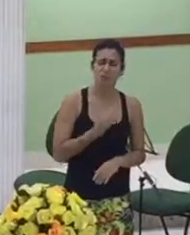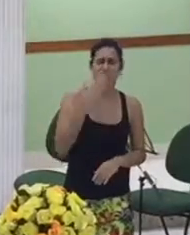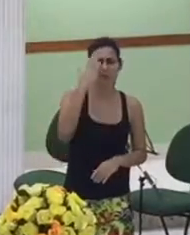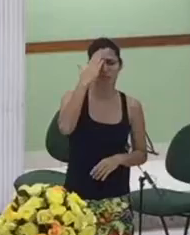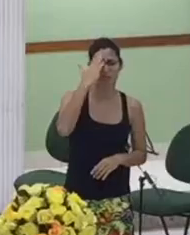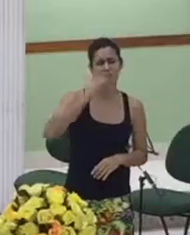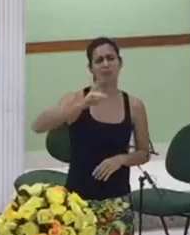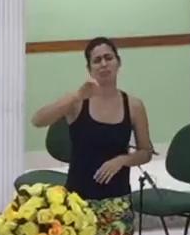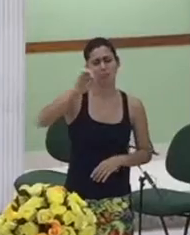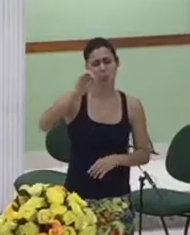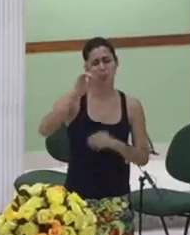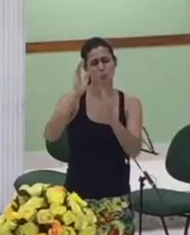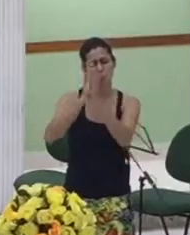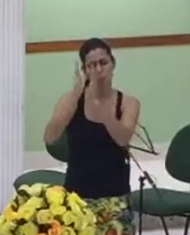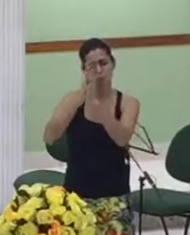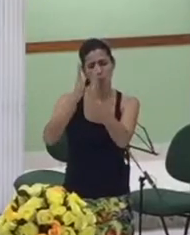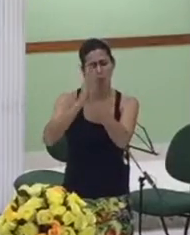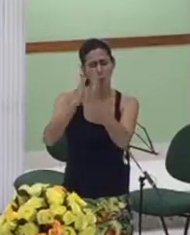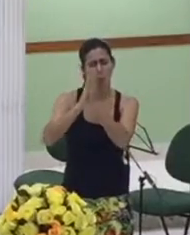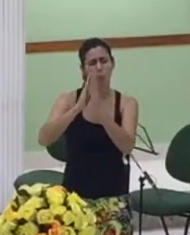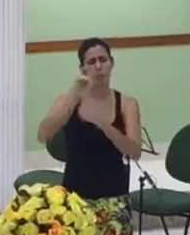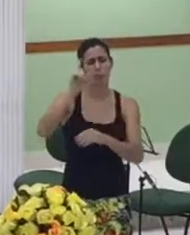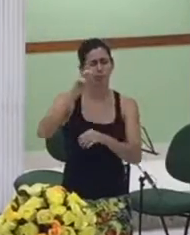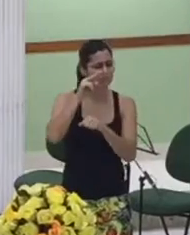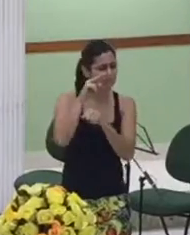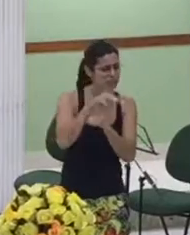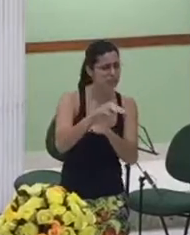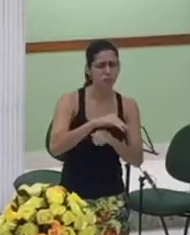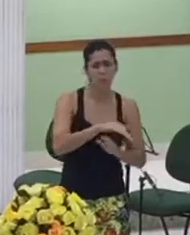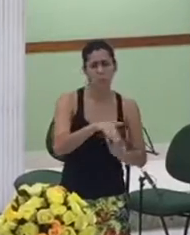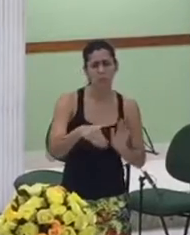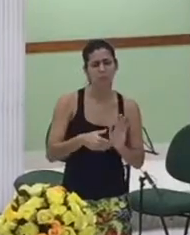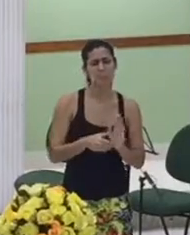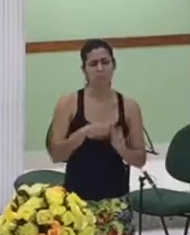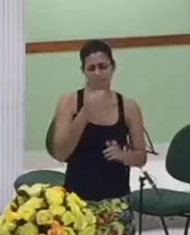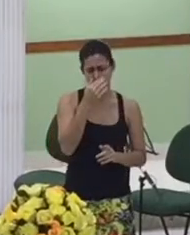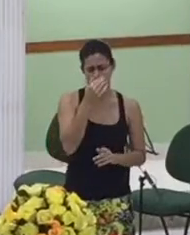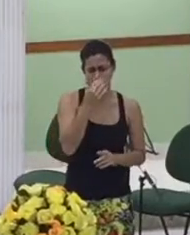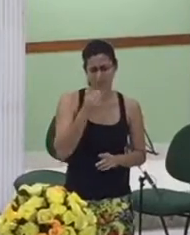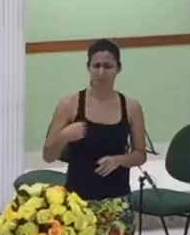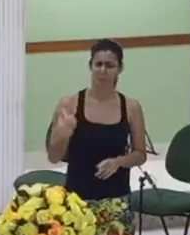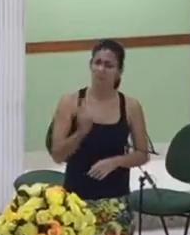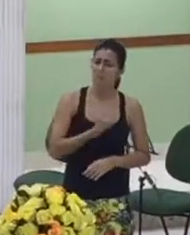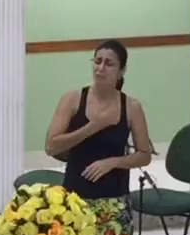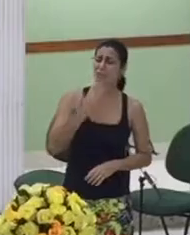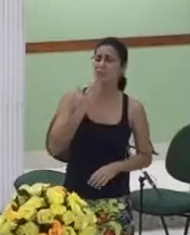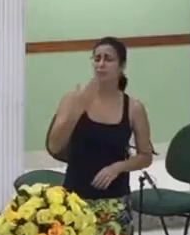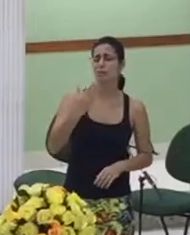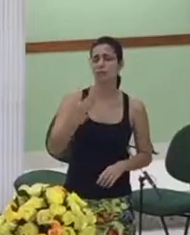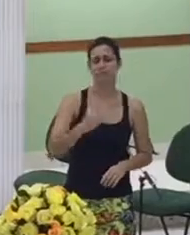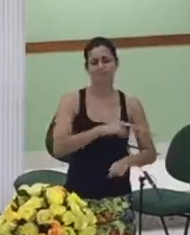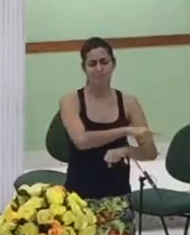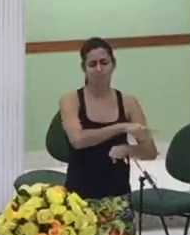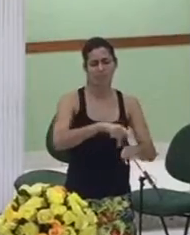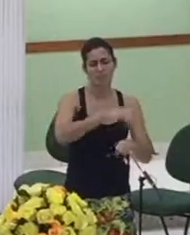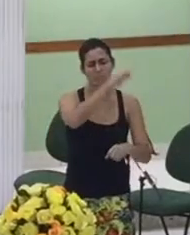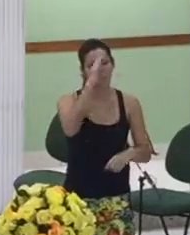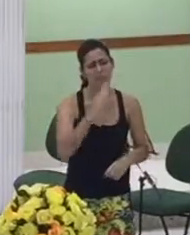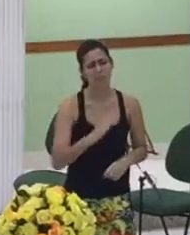um país mais justo nós rogamos senhor por um país mais amoroso e dizemos senhor que essa justiça começa